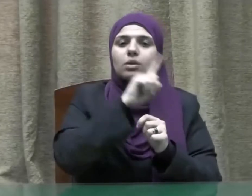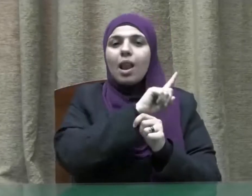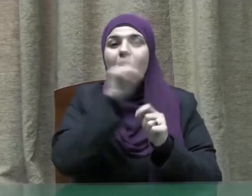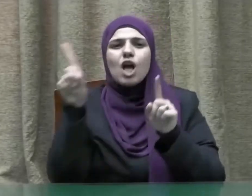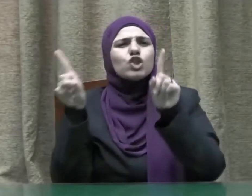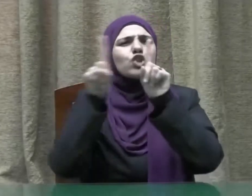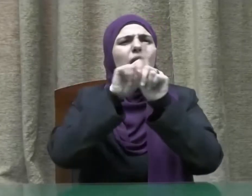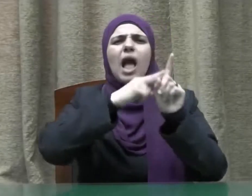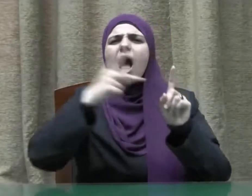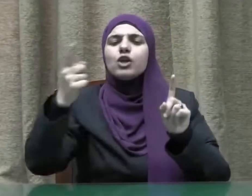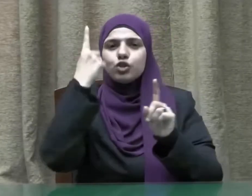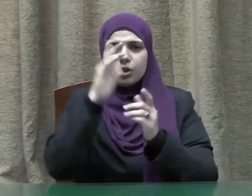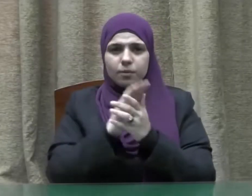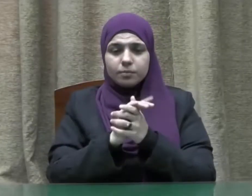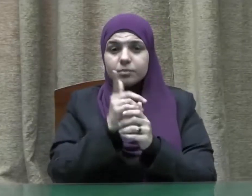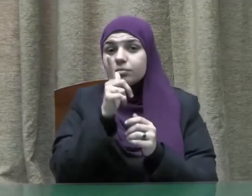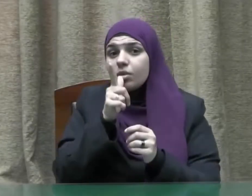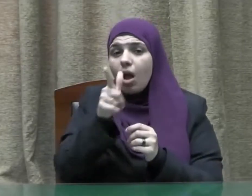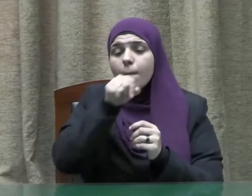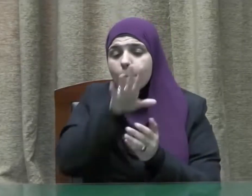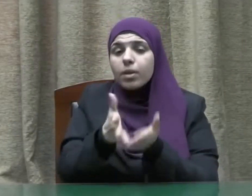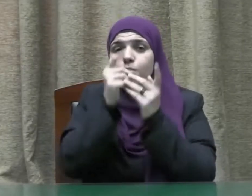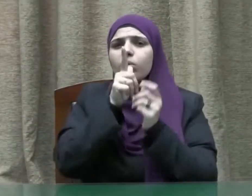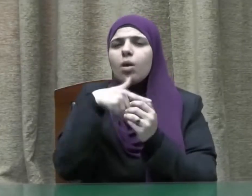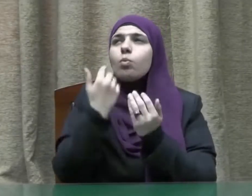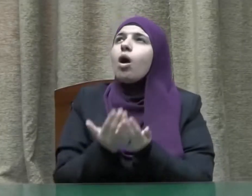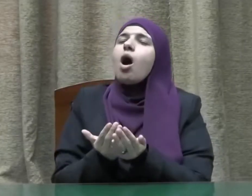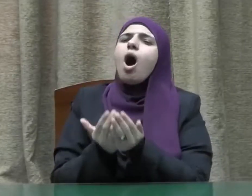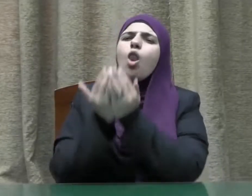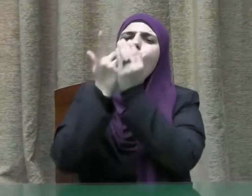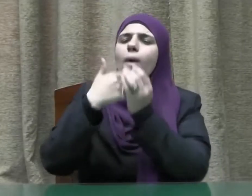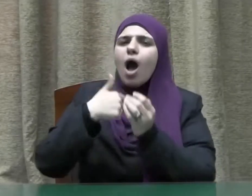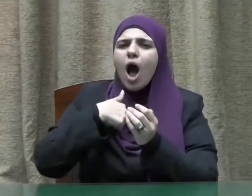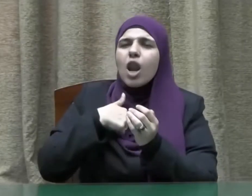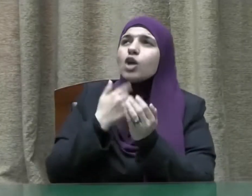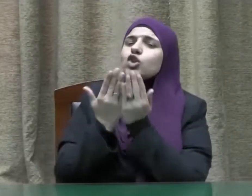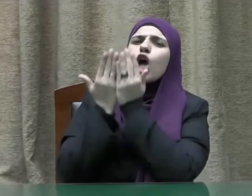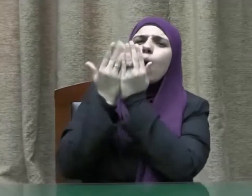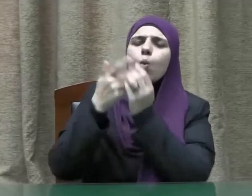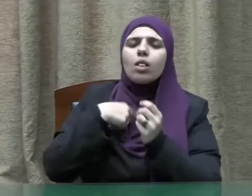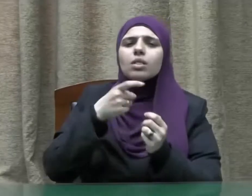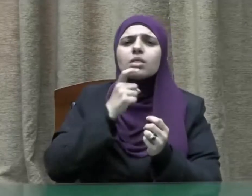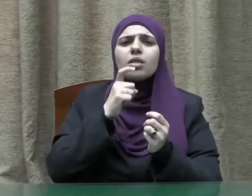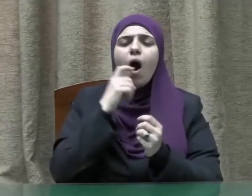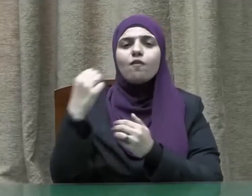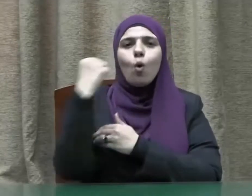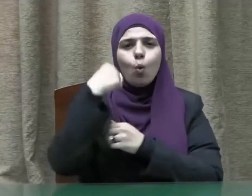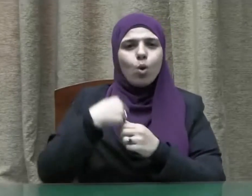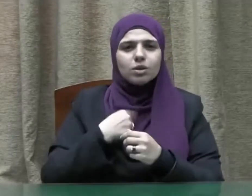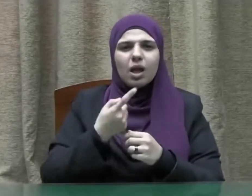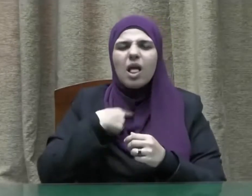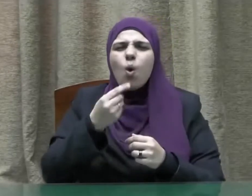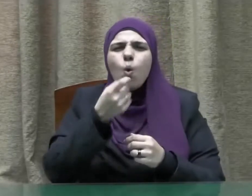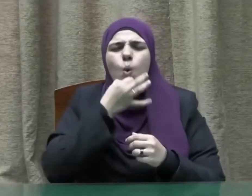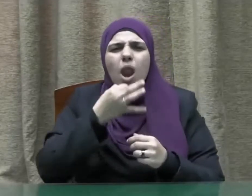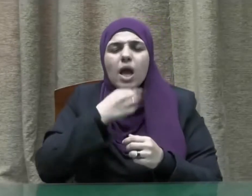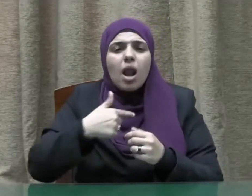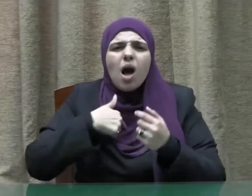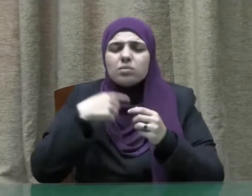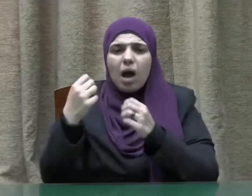لا لأحد سواه قائلا اللهم إليك أشكو ضعف قوتي وقلة حيلتي